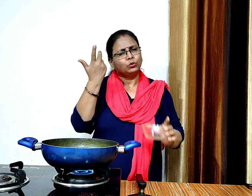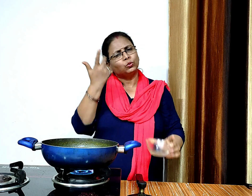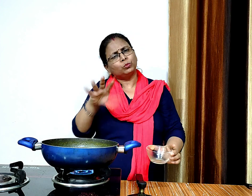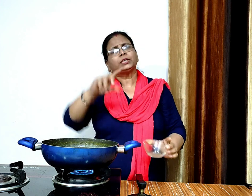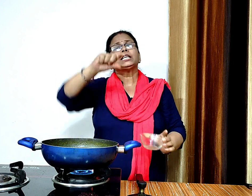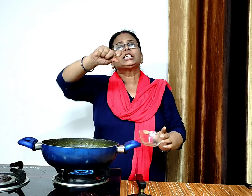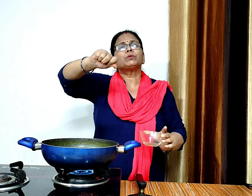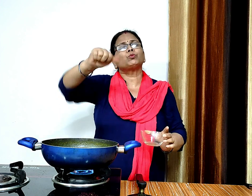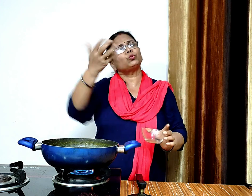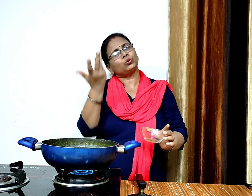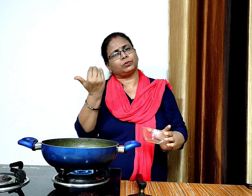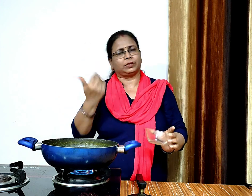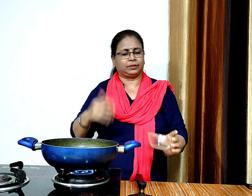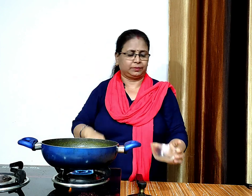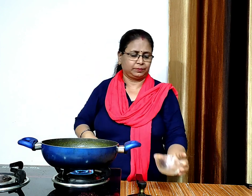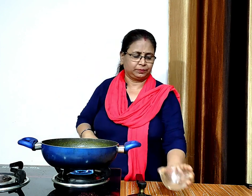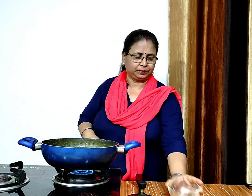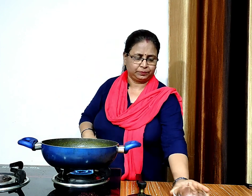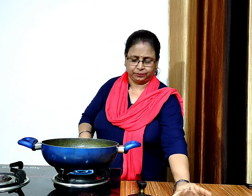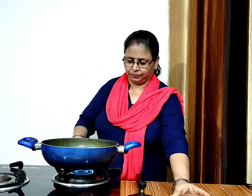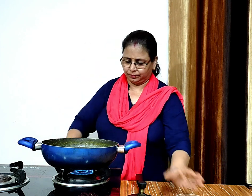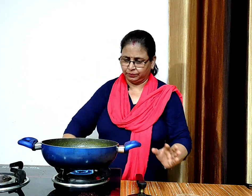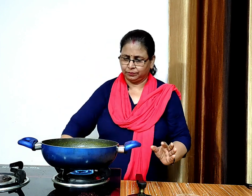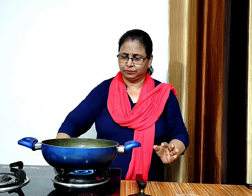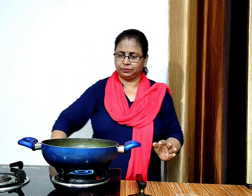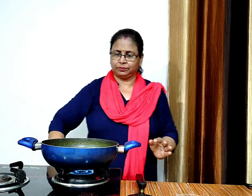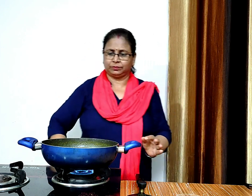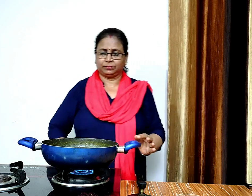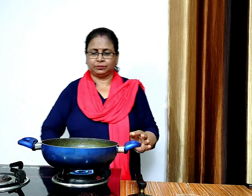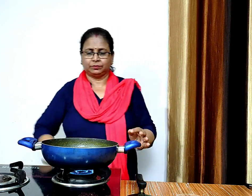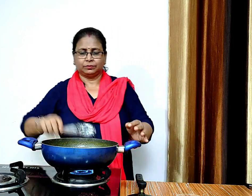अगर आपके पास इमली ना हूँ तो आप इसमें नीबू का रज भी डाल सकते हैं